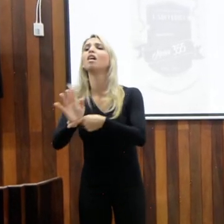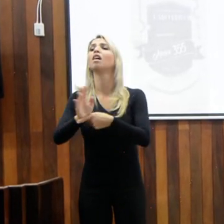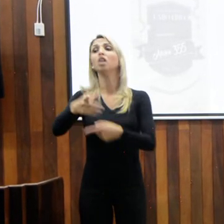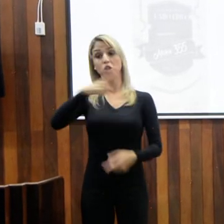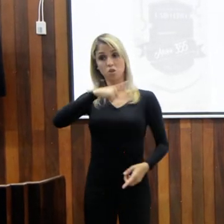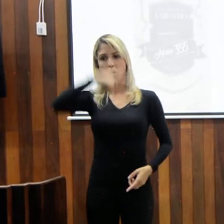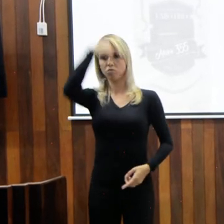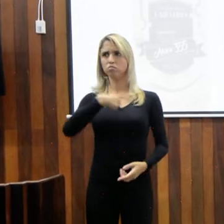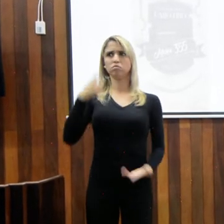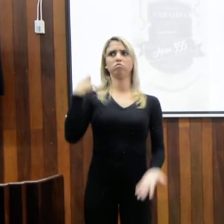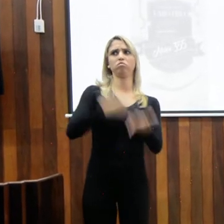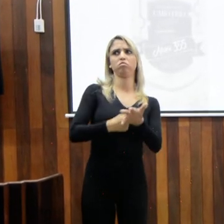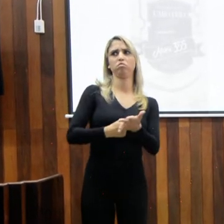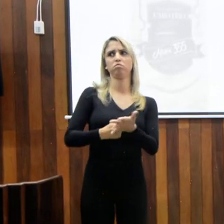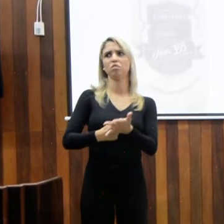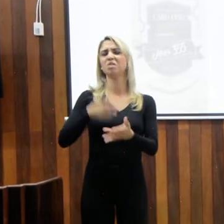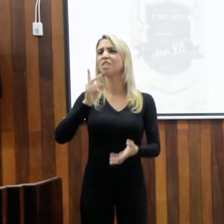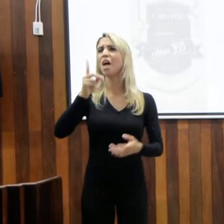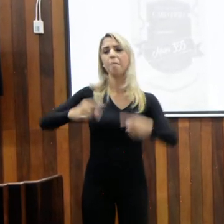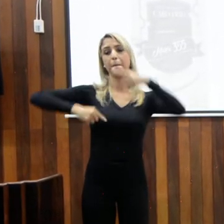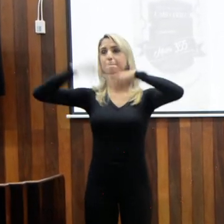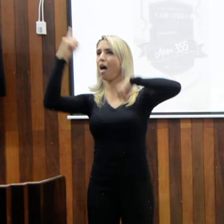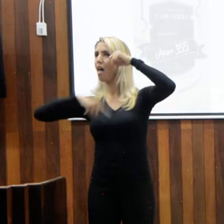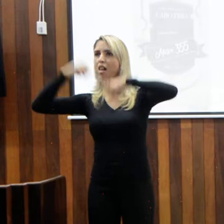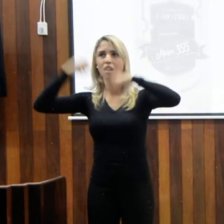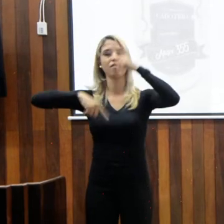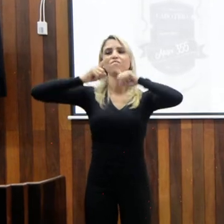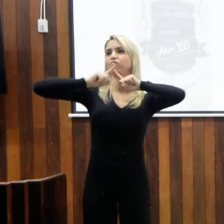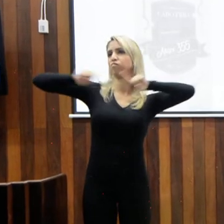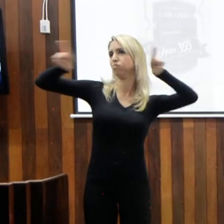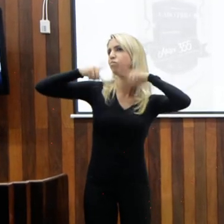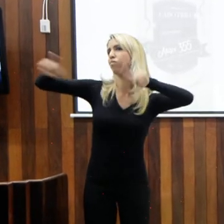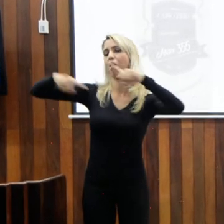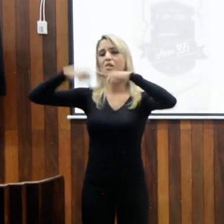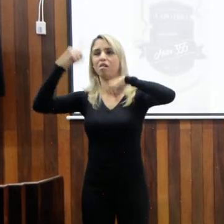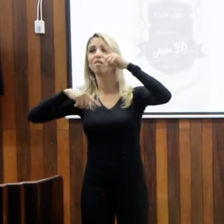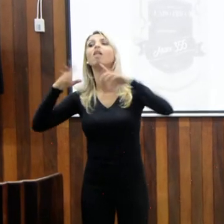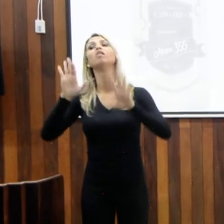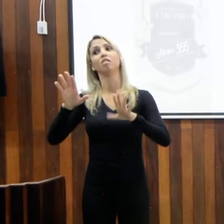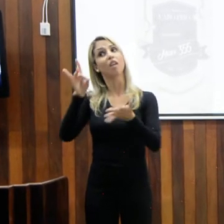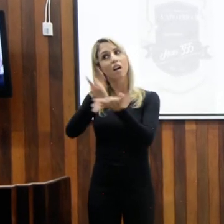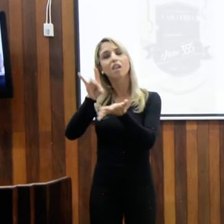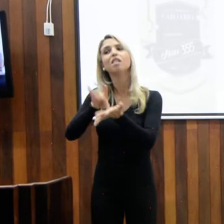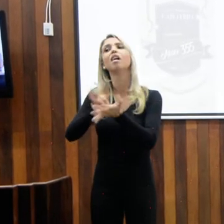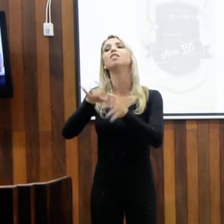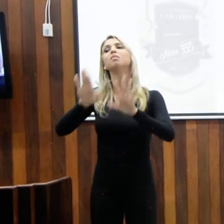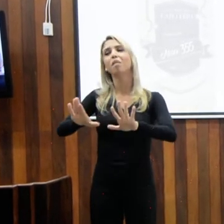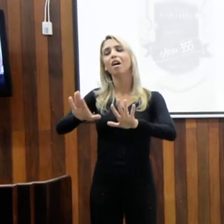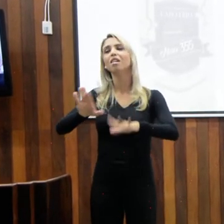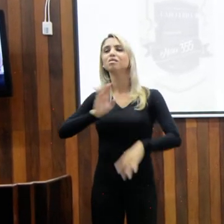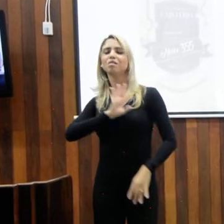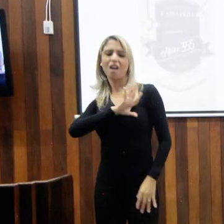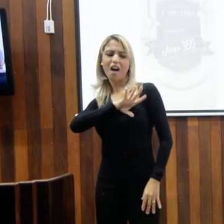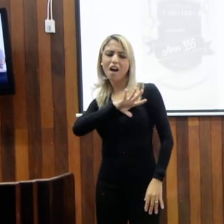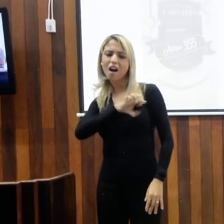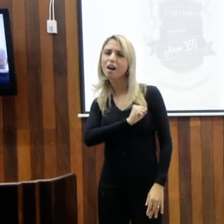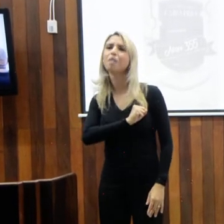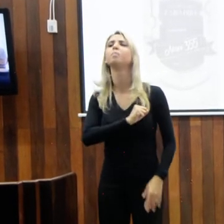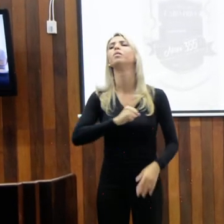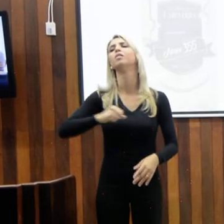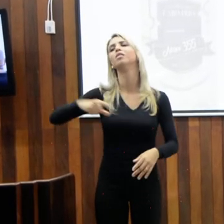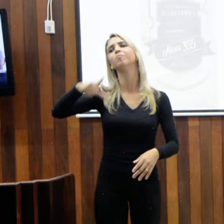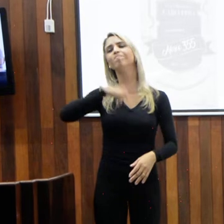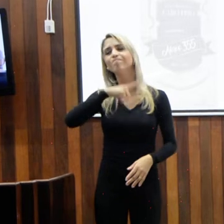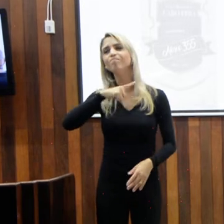Explosivo, xingava quando tinha que xingar, mas o amor que ele tinha por essa